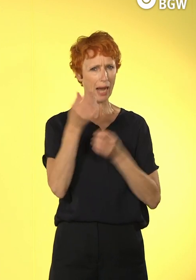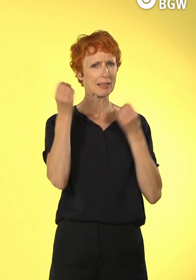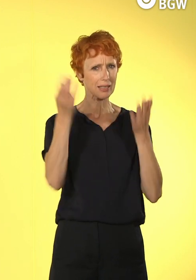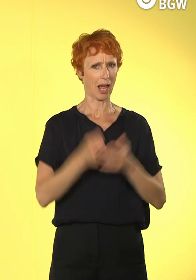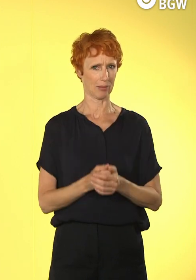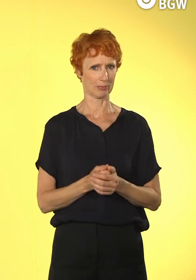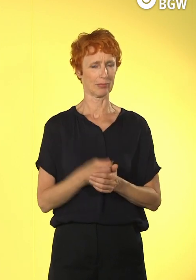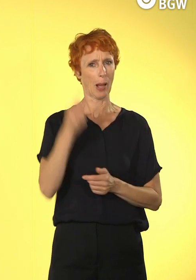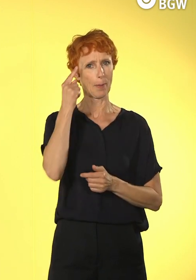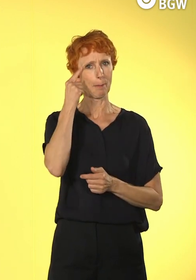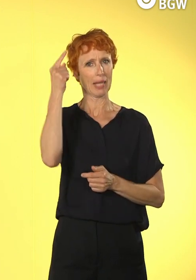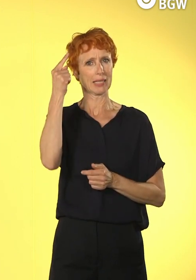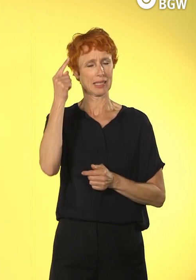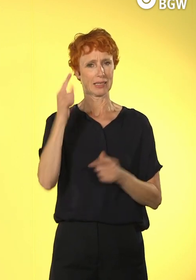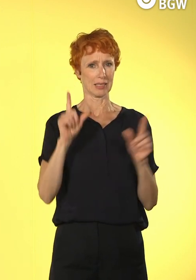Mindset.